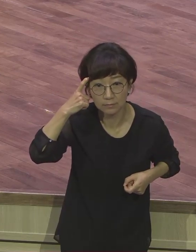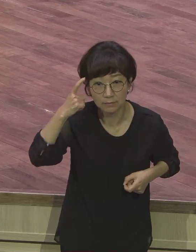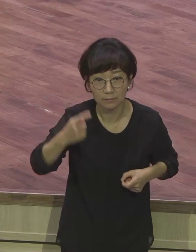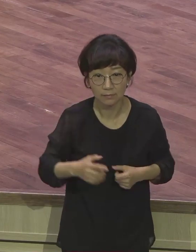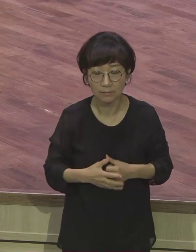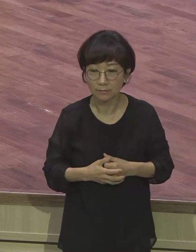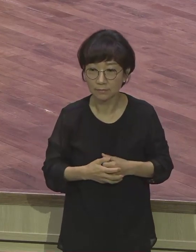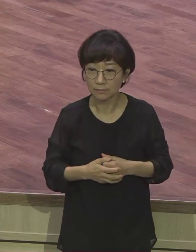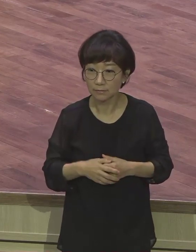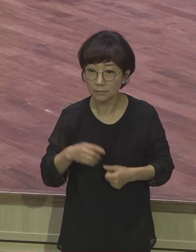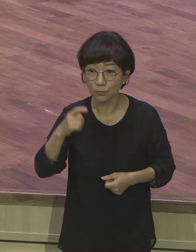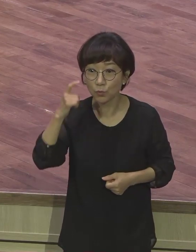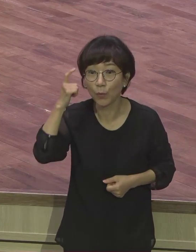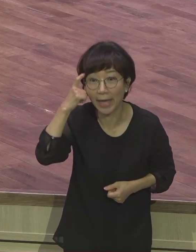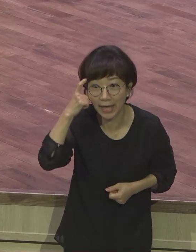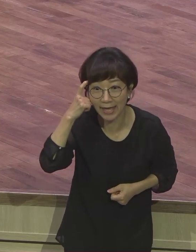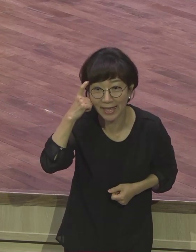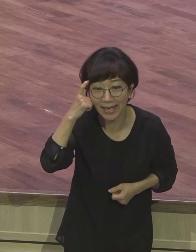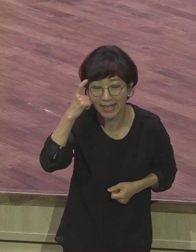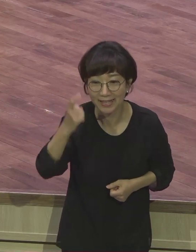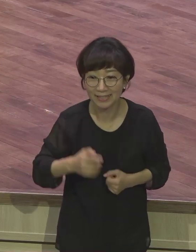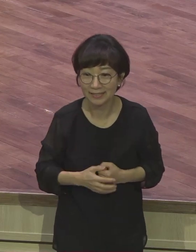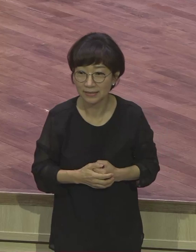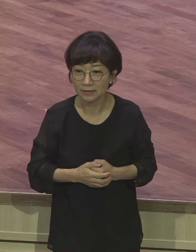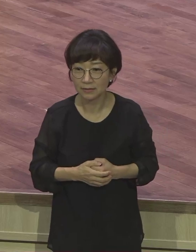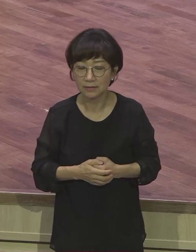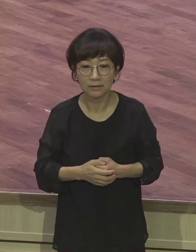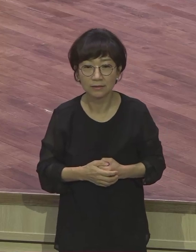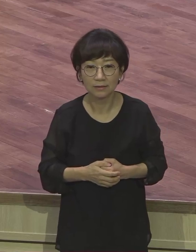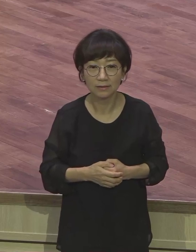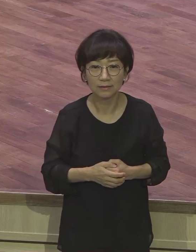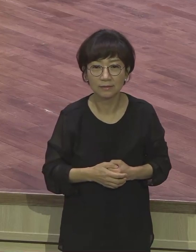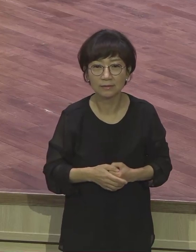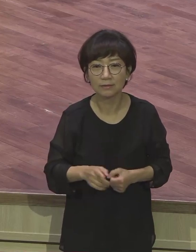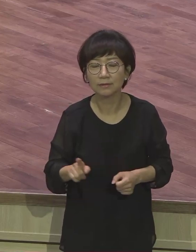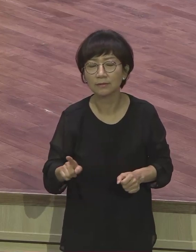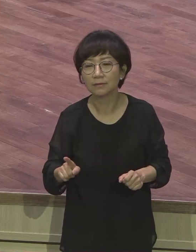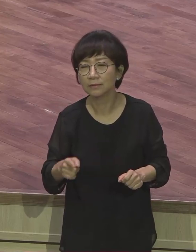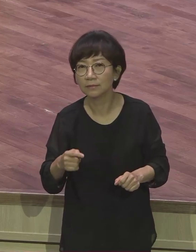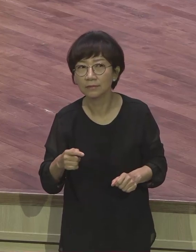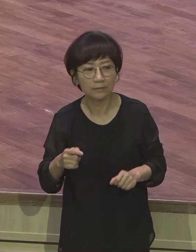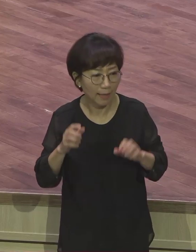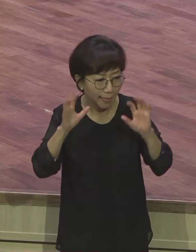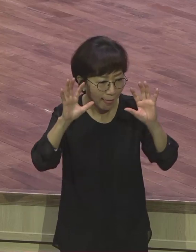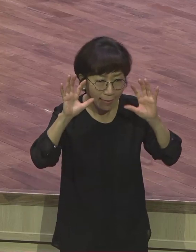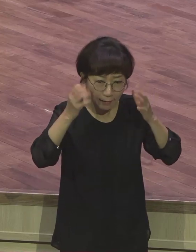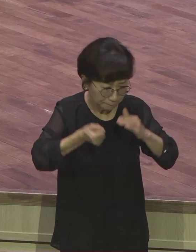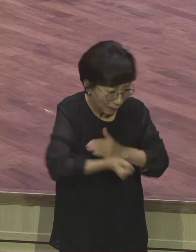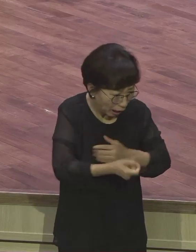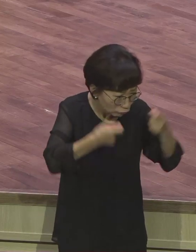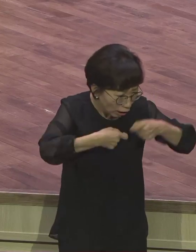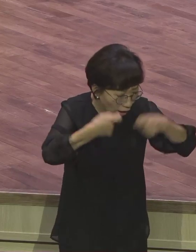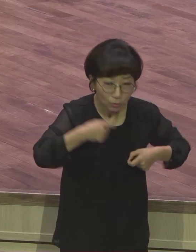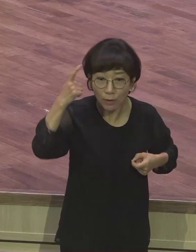왜 그렇게 운 줄 아세요? 왜 그렇게 우느냐 밥줄이 끊어졌기 때문이에요.